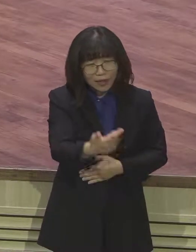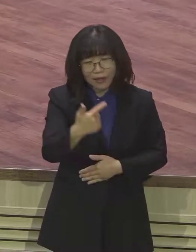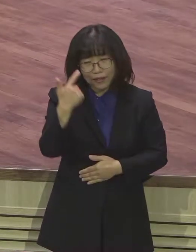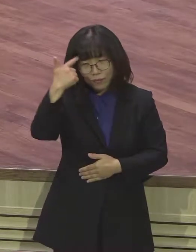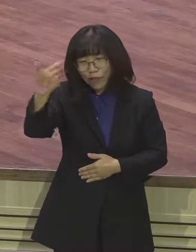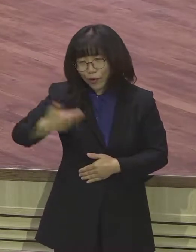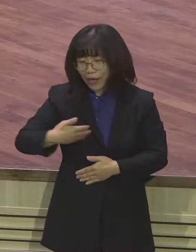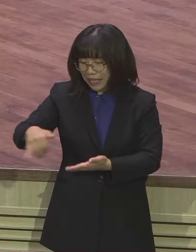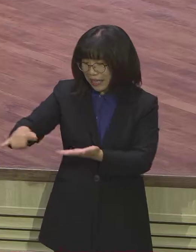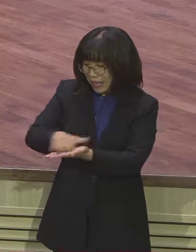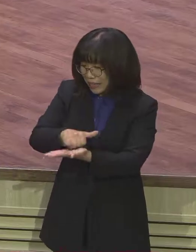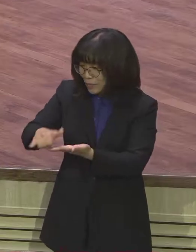다림줄입니다.